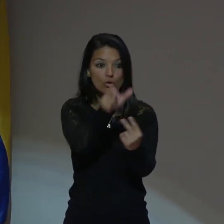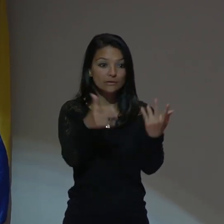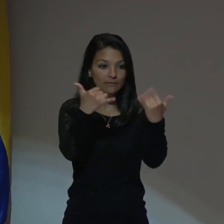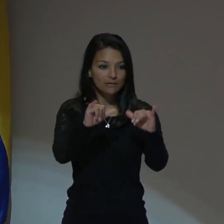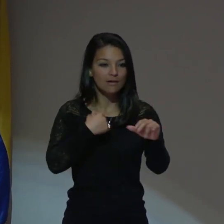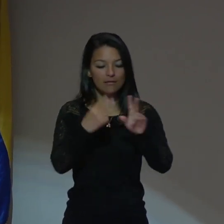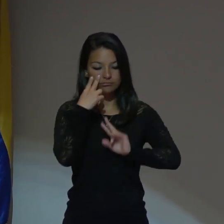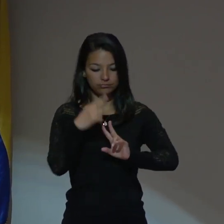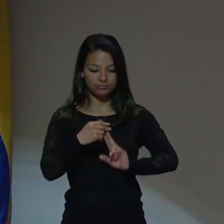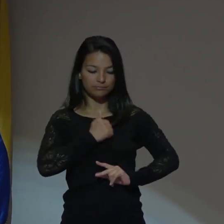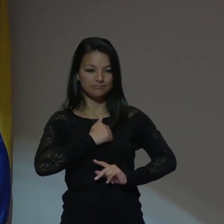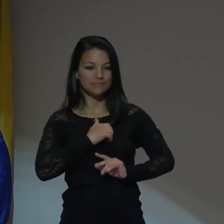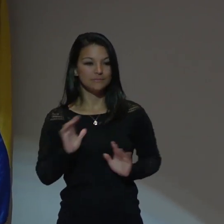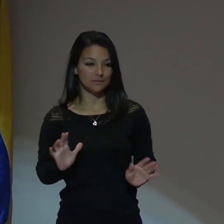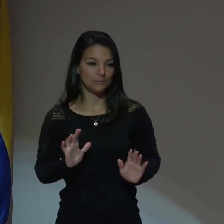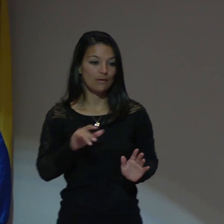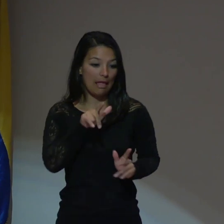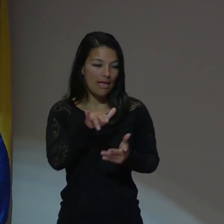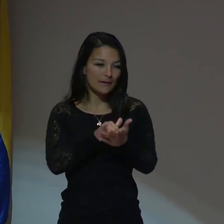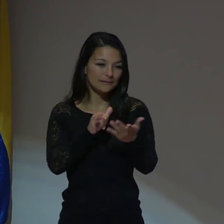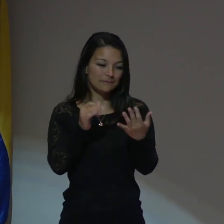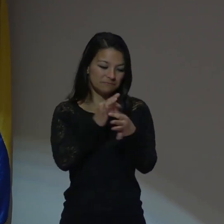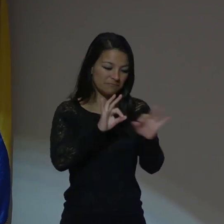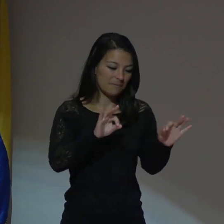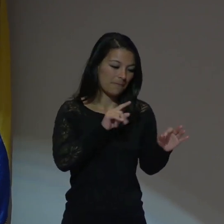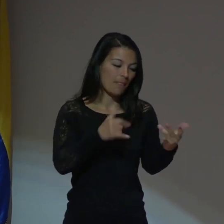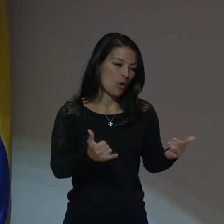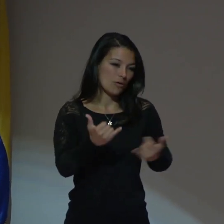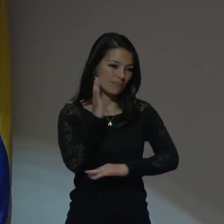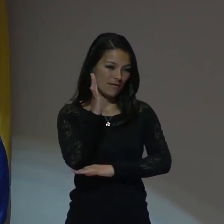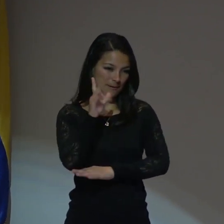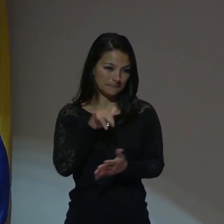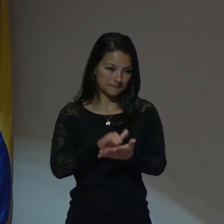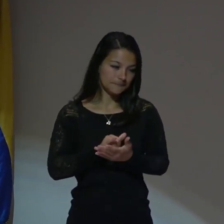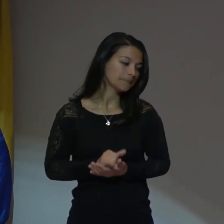va a ser el lema también de esta ponencia.